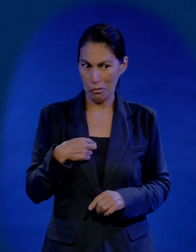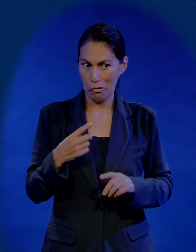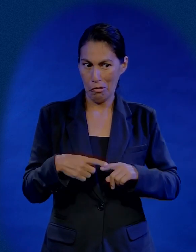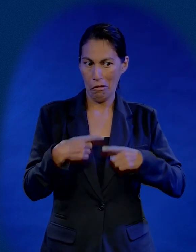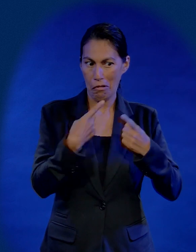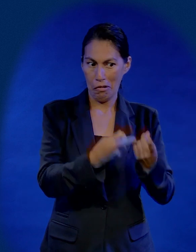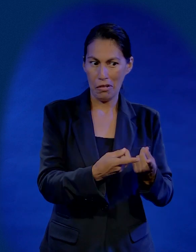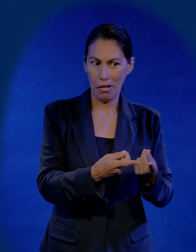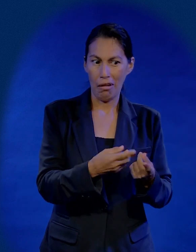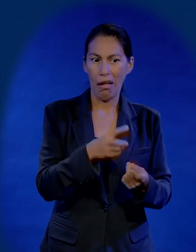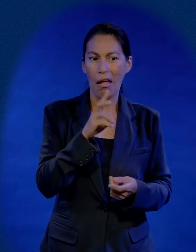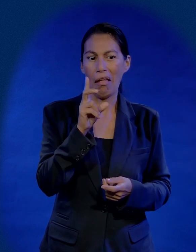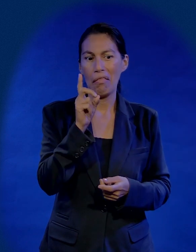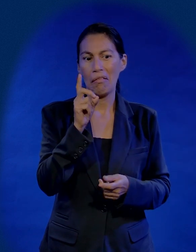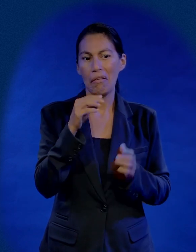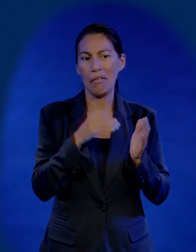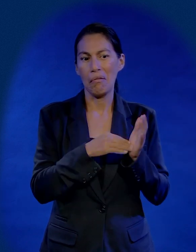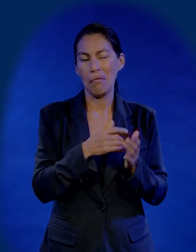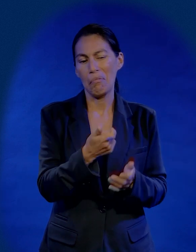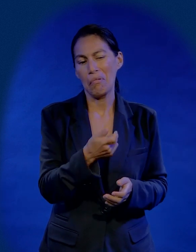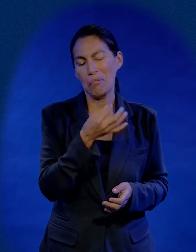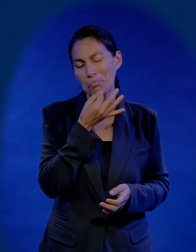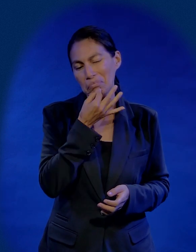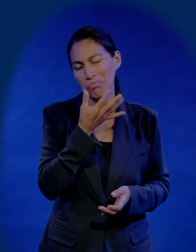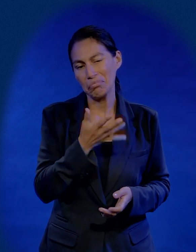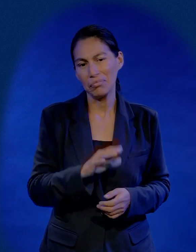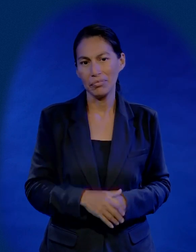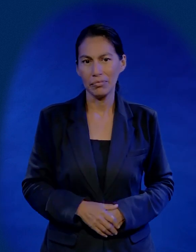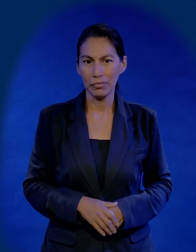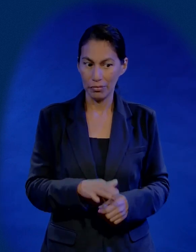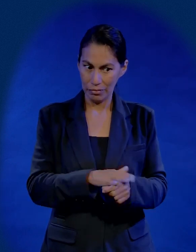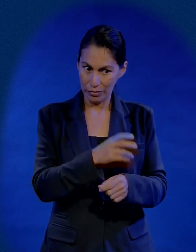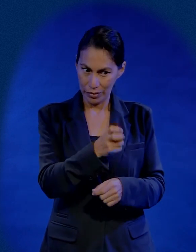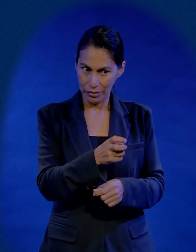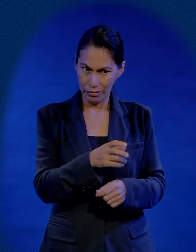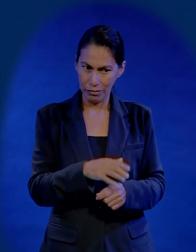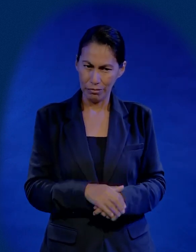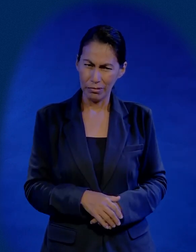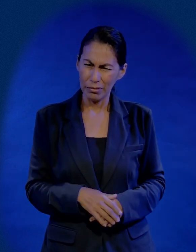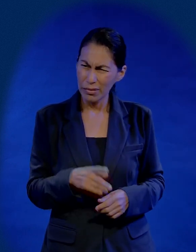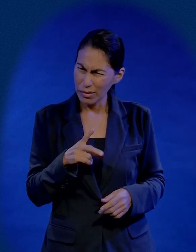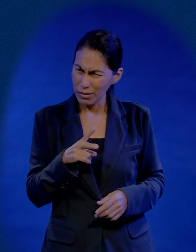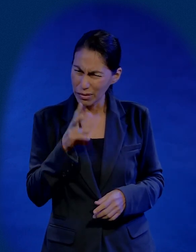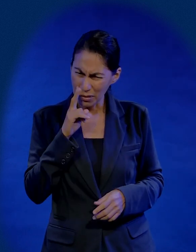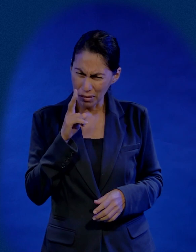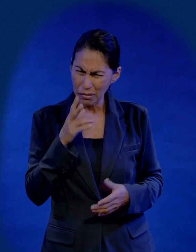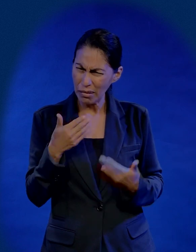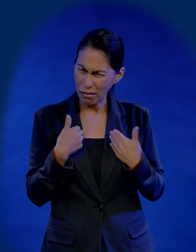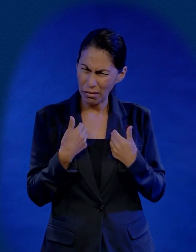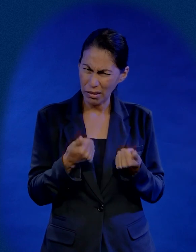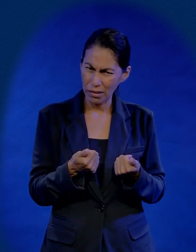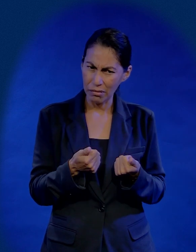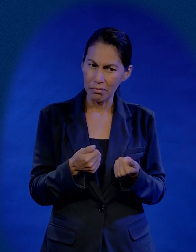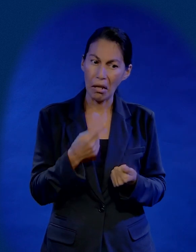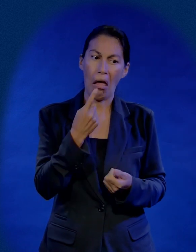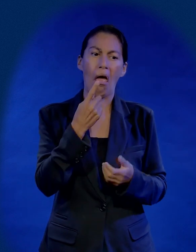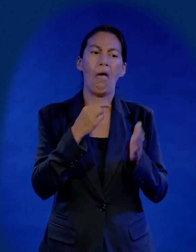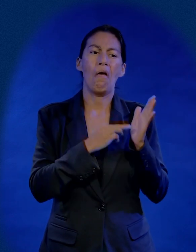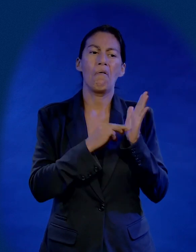lo devolvería porque son nada más 30 mil pesos. A ver, a ver, no te entiendo. Sí, dice, pues es que si fuera un